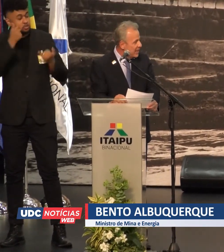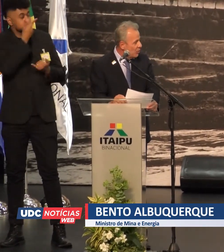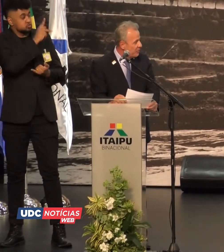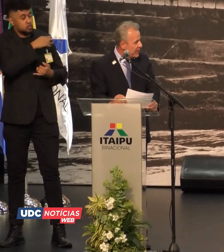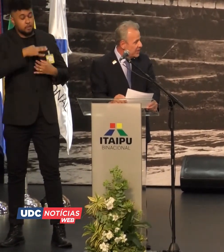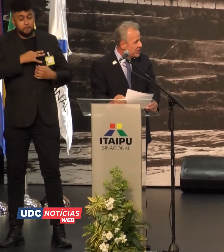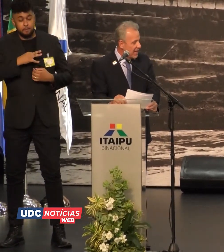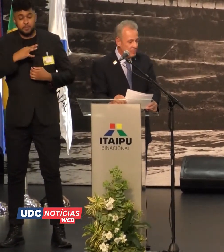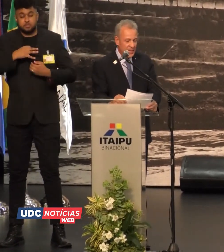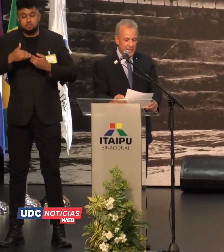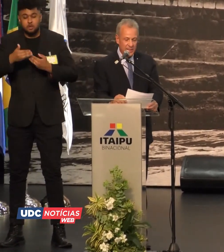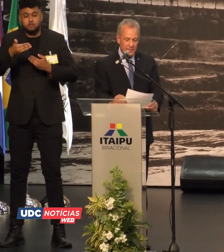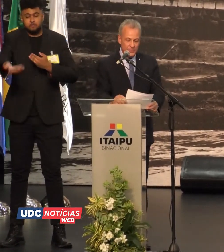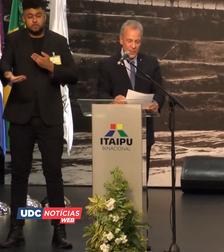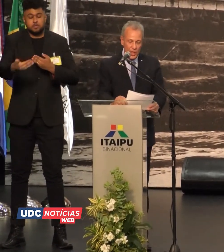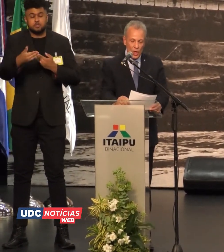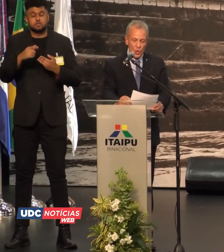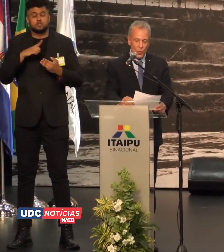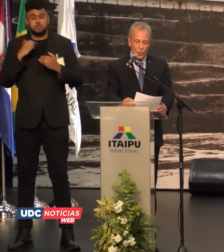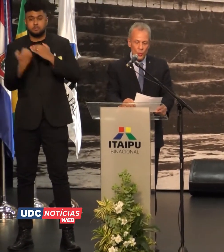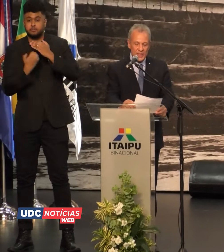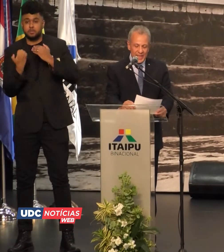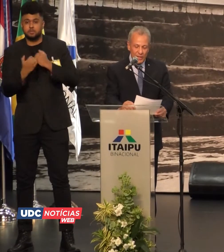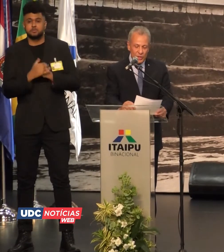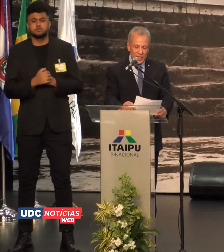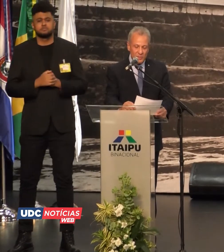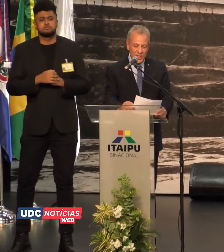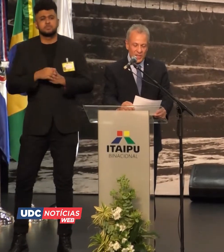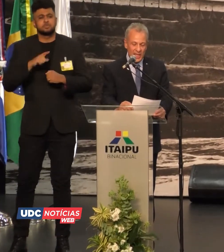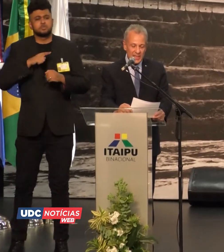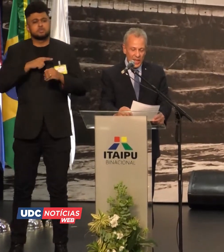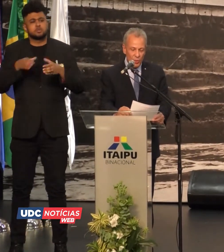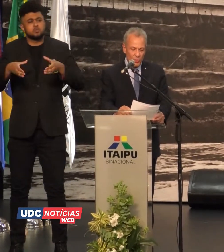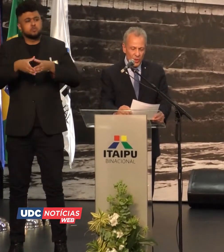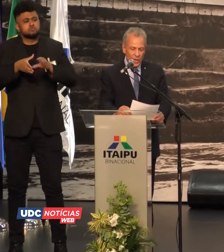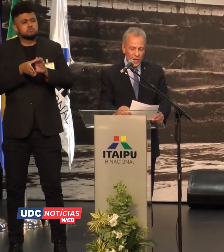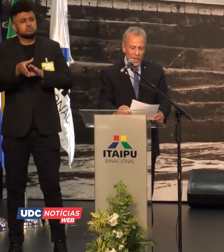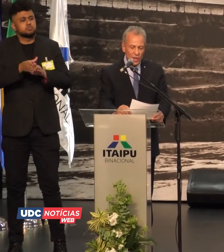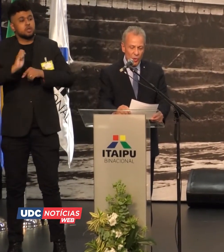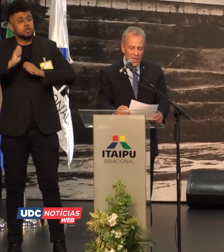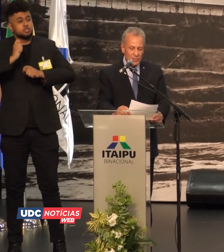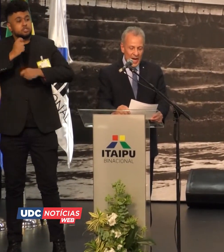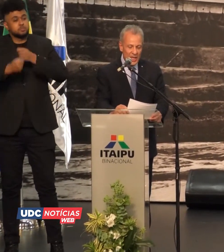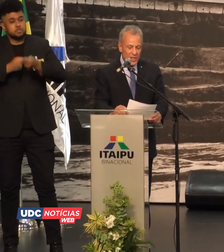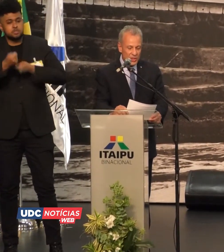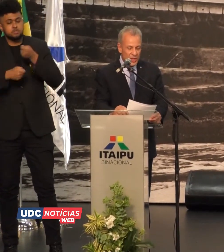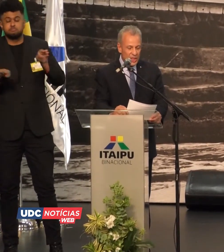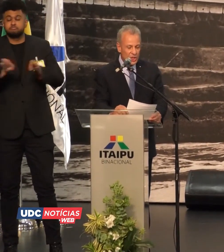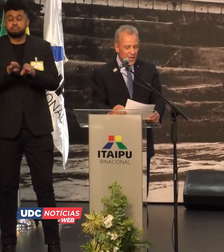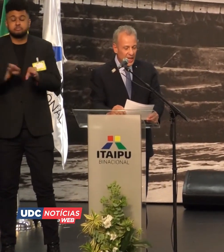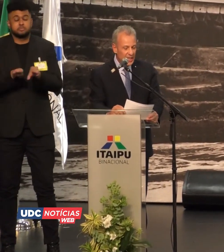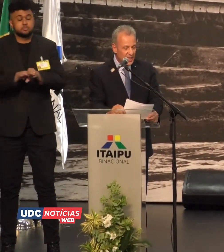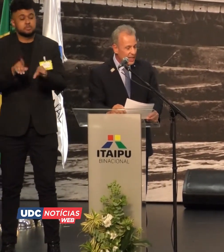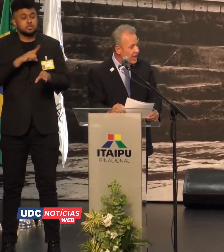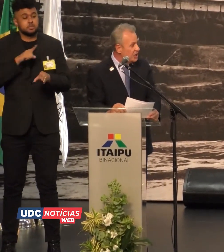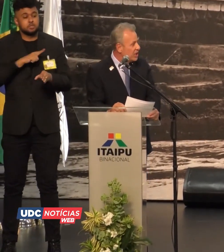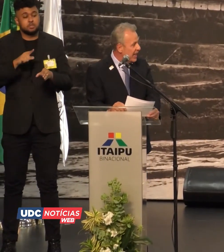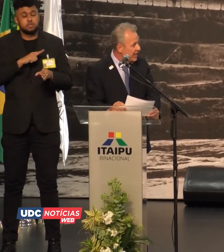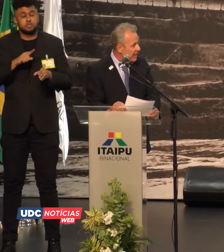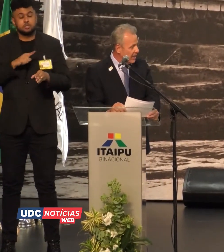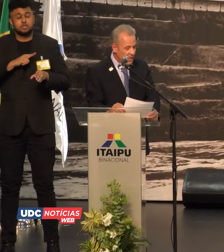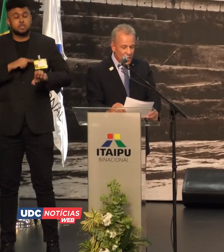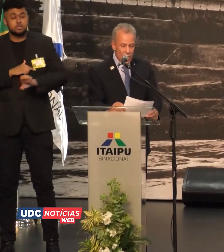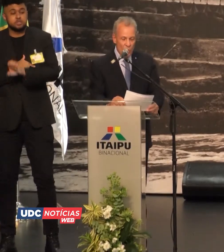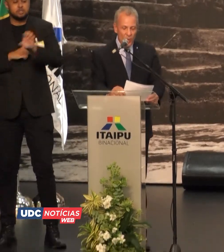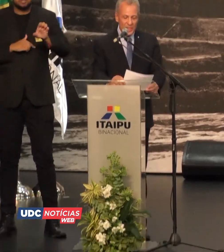sua missão à frente da empresa, com o Conselho de Administração e com as margens esquerda e